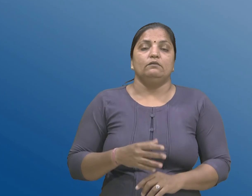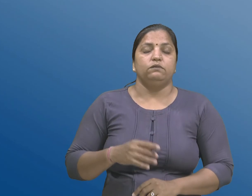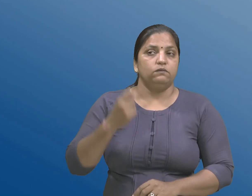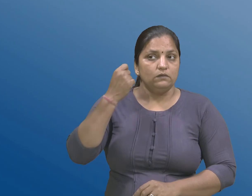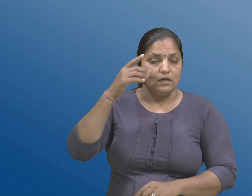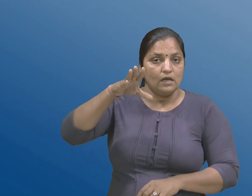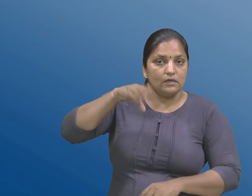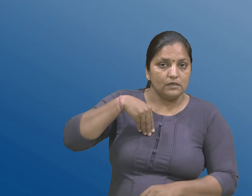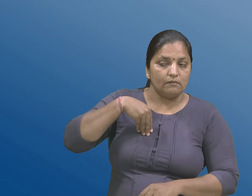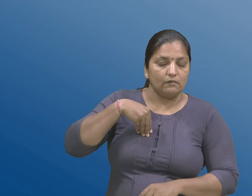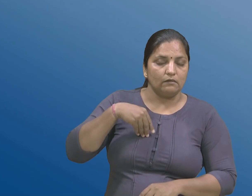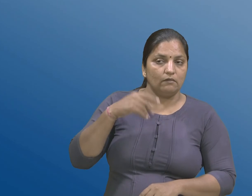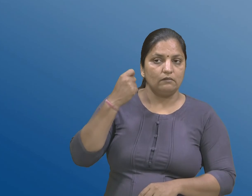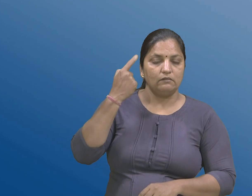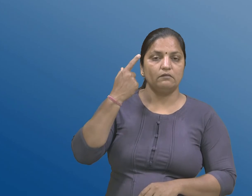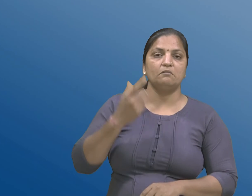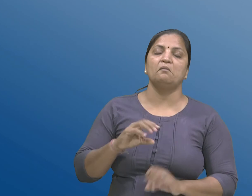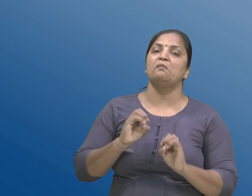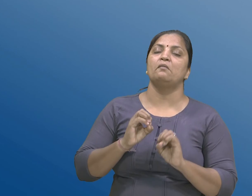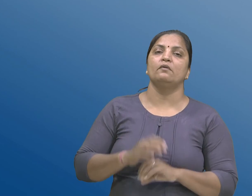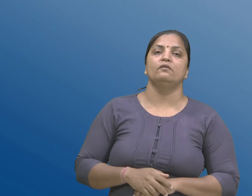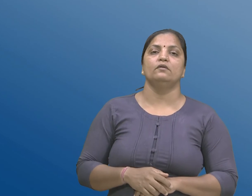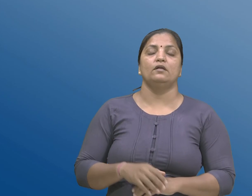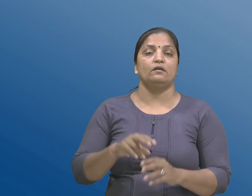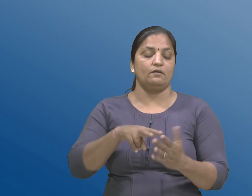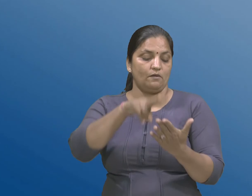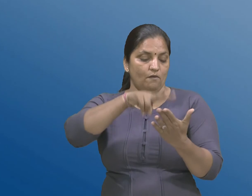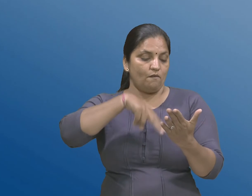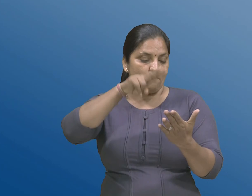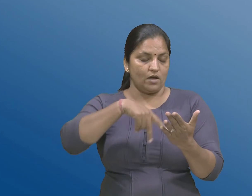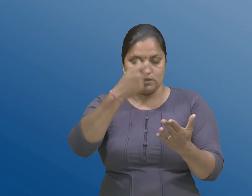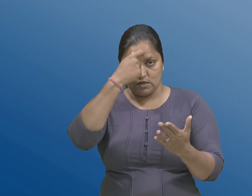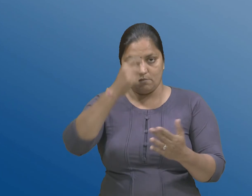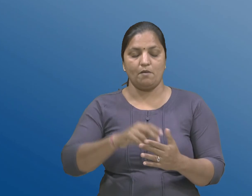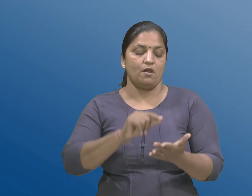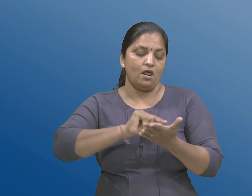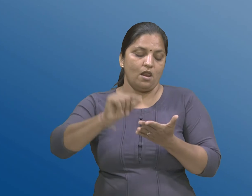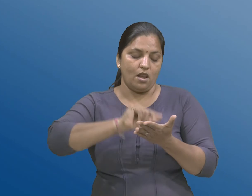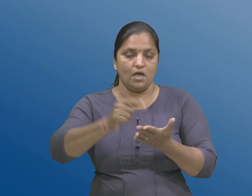असमर्थता, वांचन असमर्थता, लेखन असमर्थता,